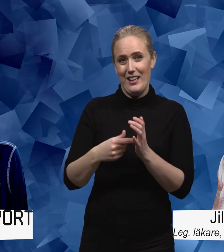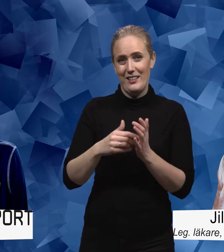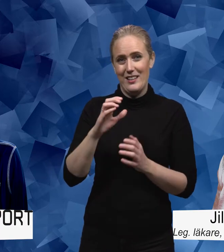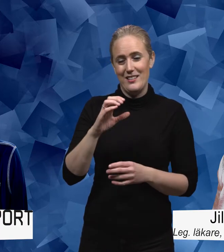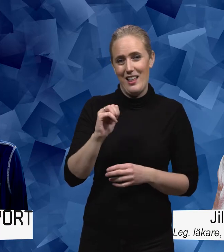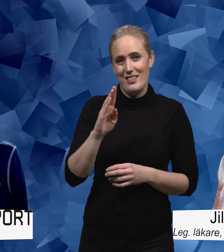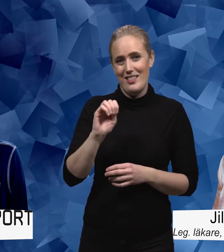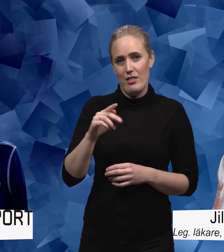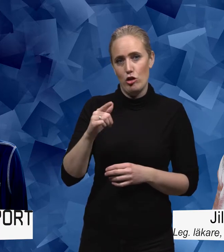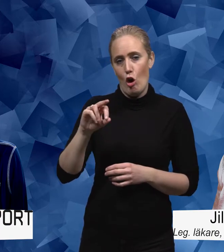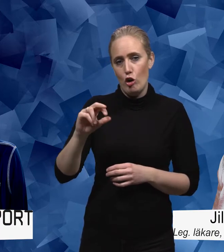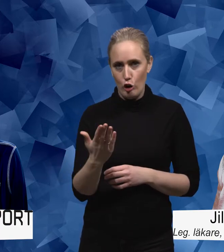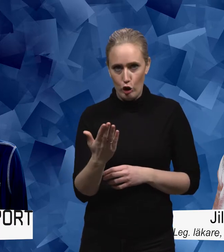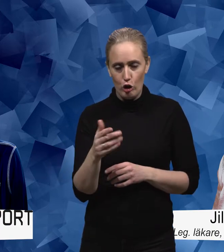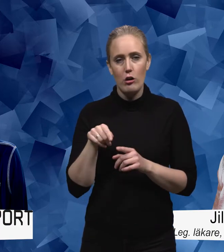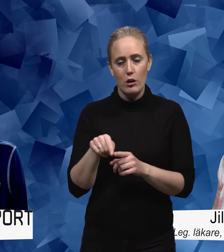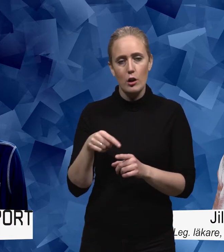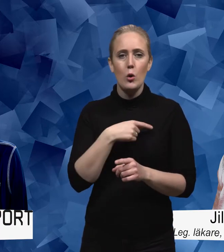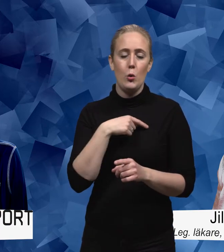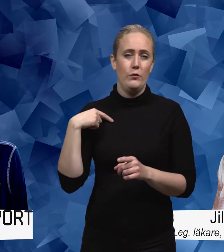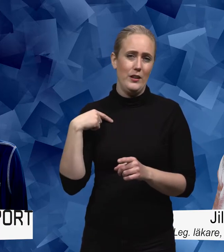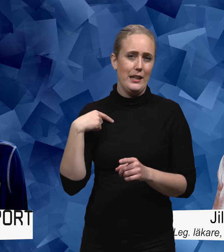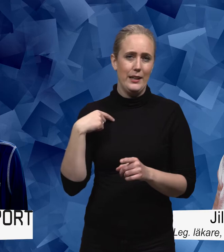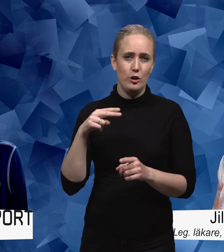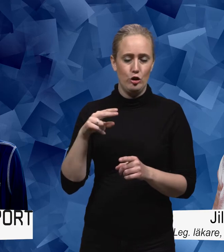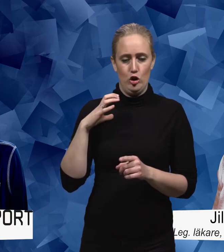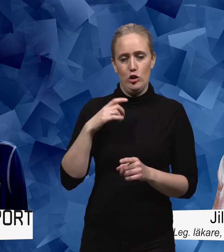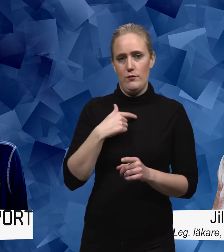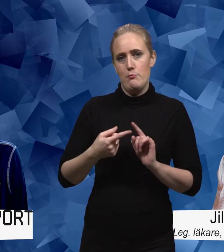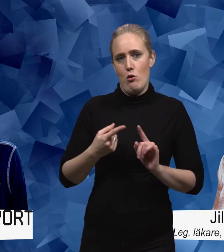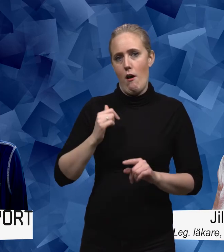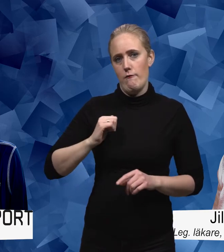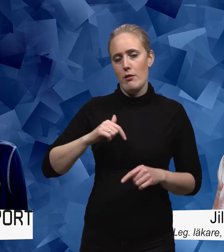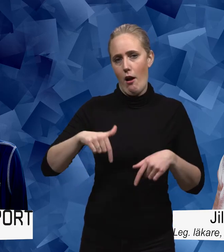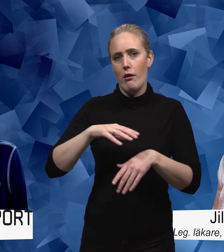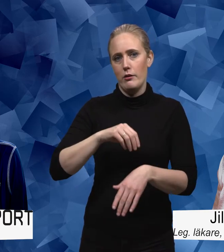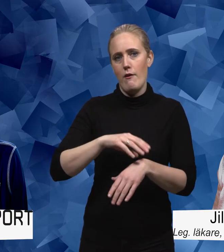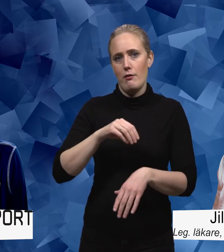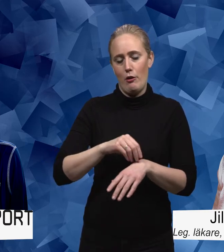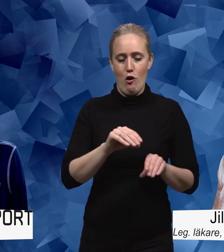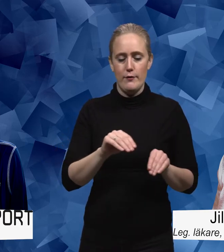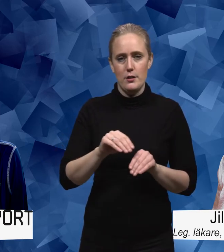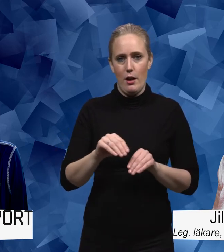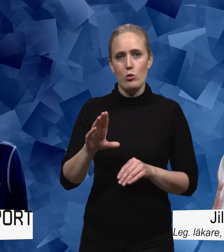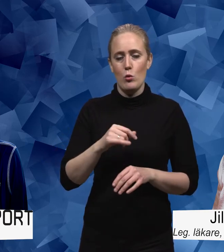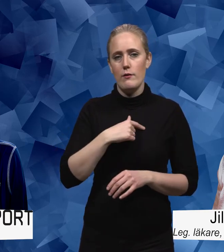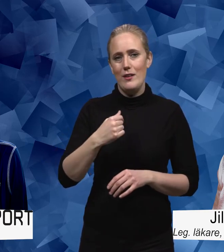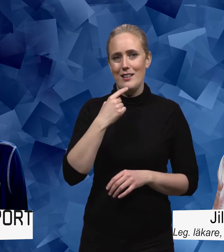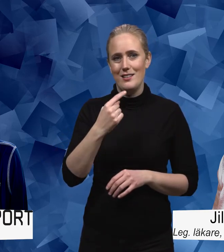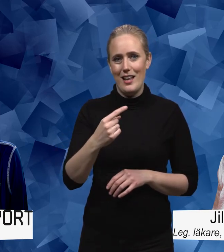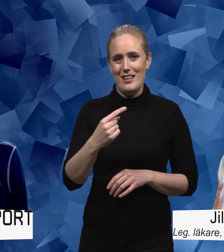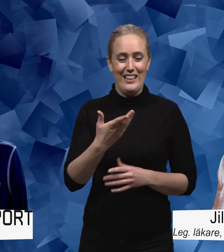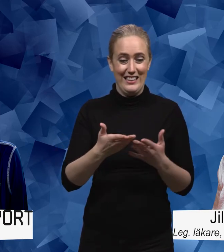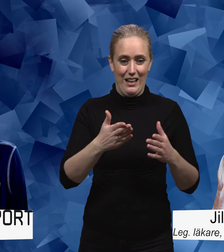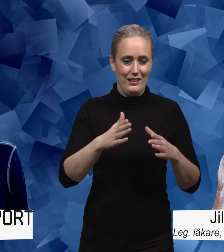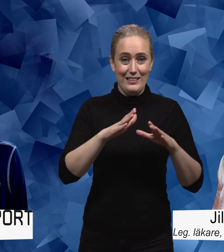så kallar man det för sedentary. Och vi har också precis nu börjat använda det begreppet på svenska. Så vi säger